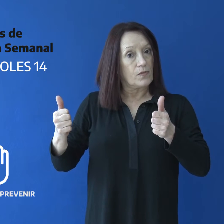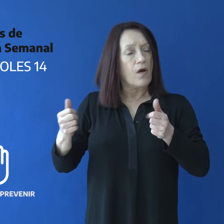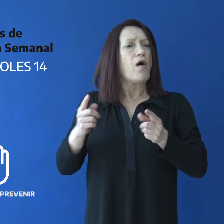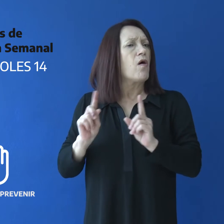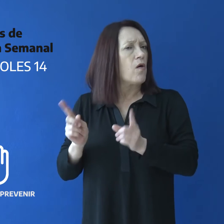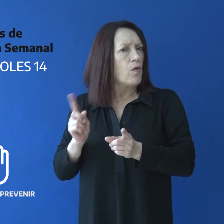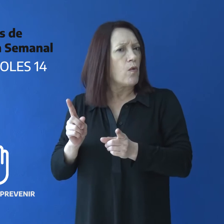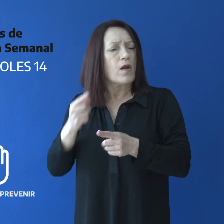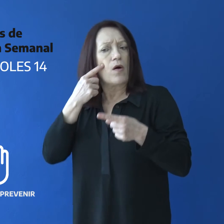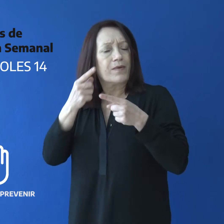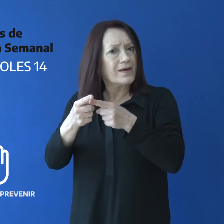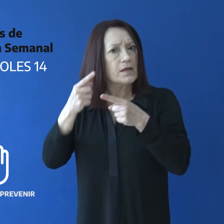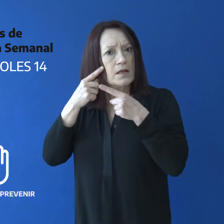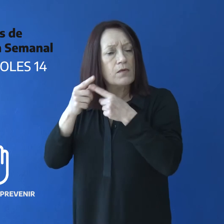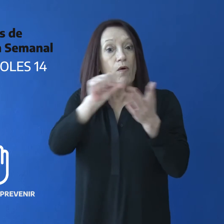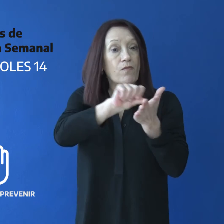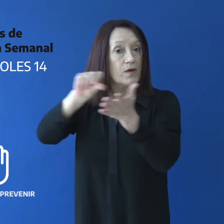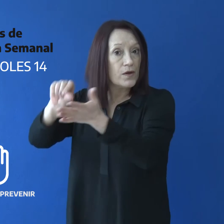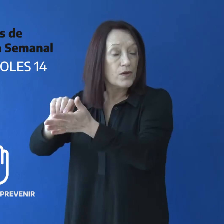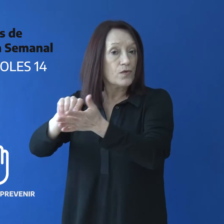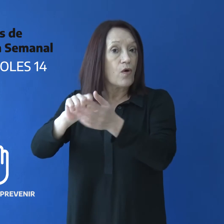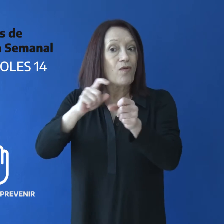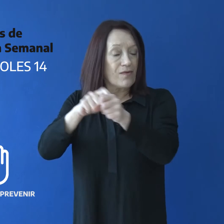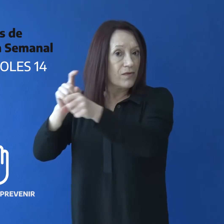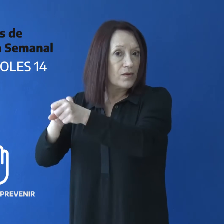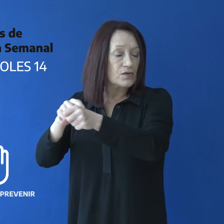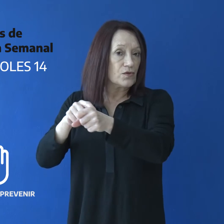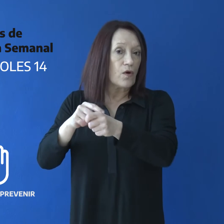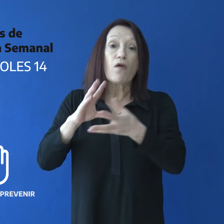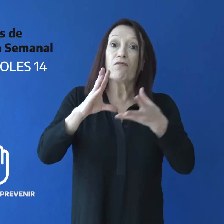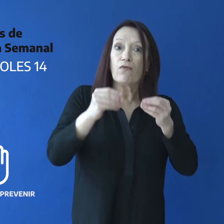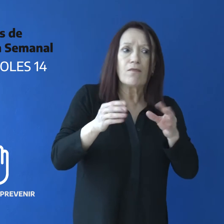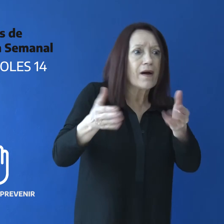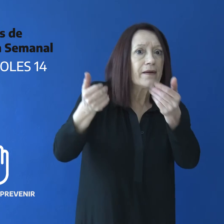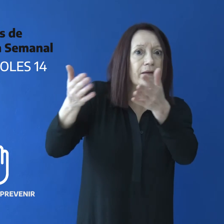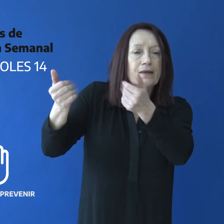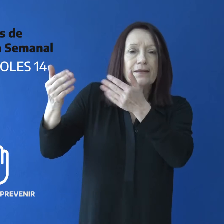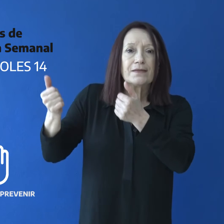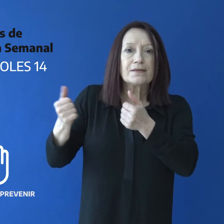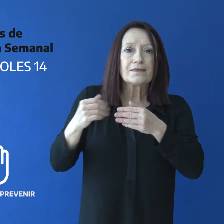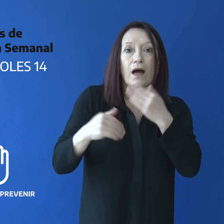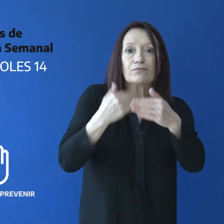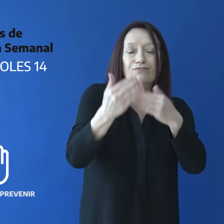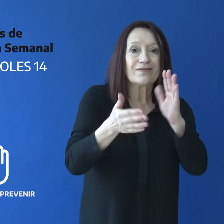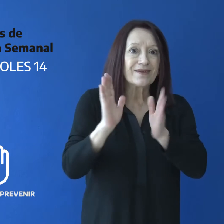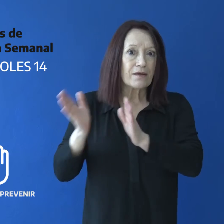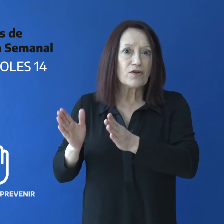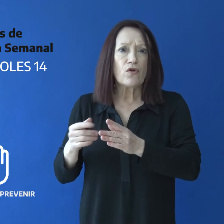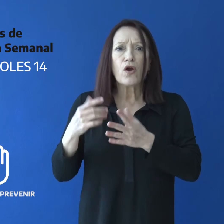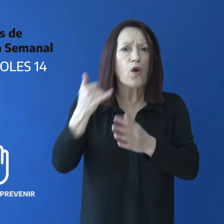¿Cuál es la finalidad de estos puntos de detección? Es una forma de agilizar el proceso y que no se genere una